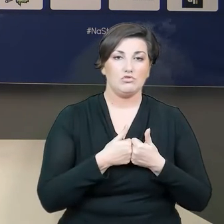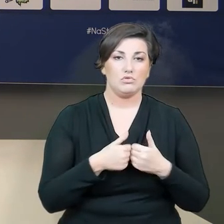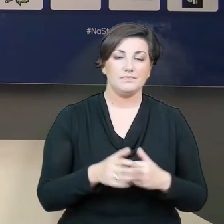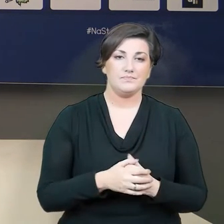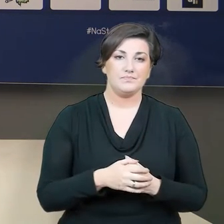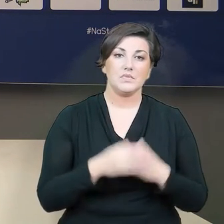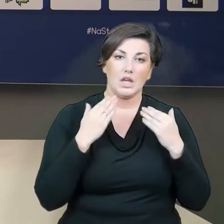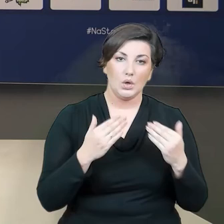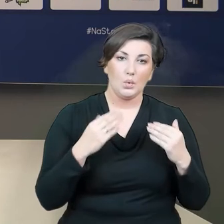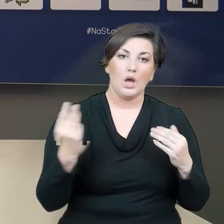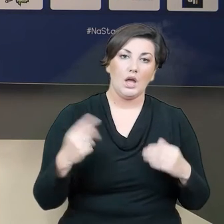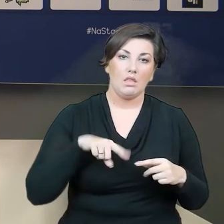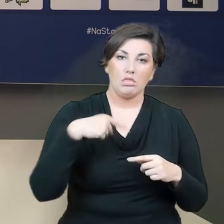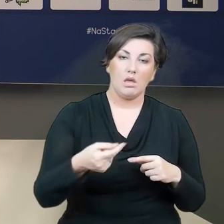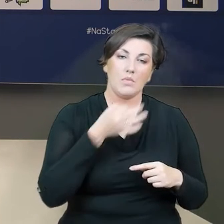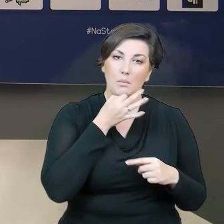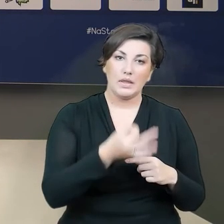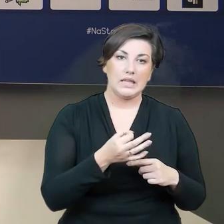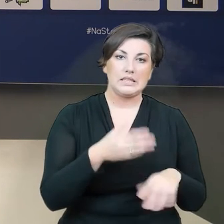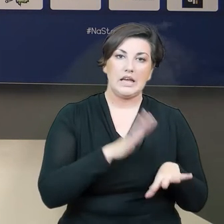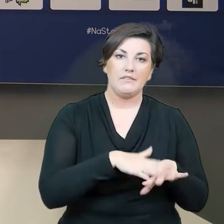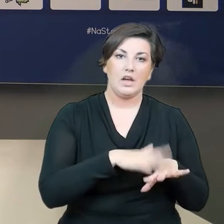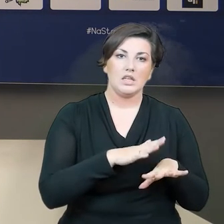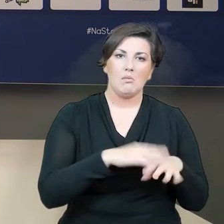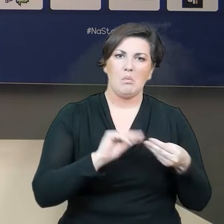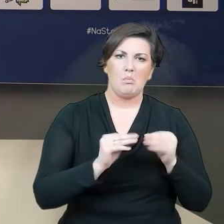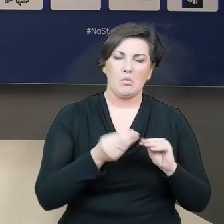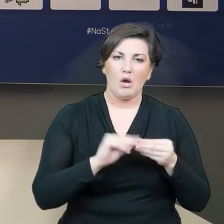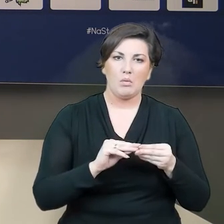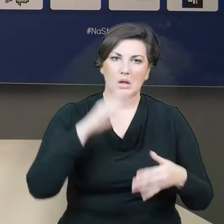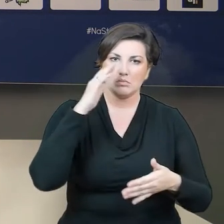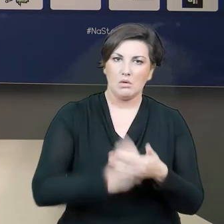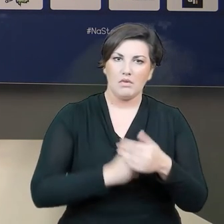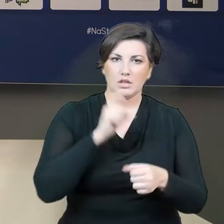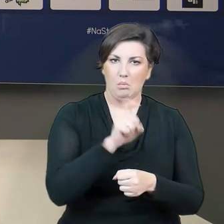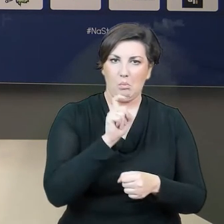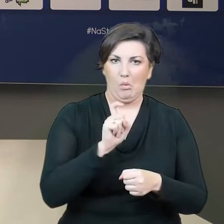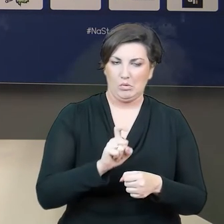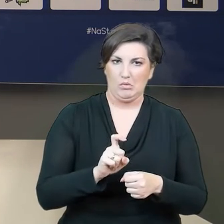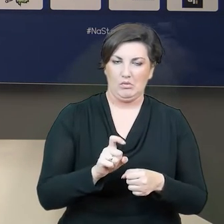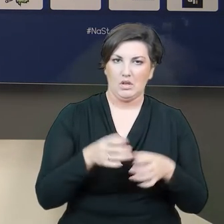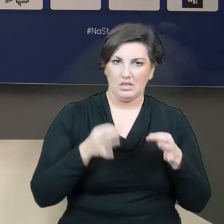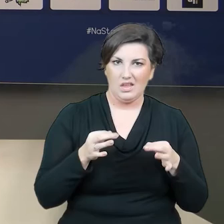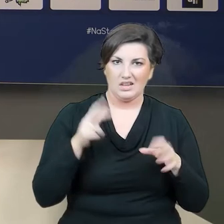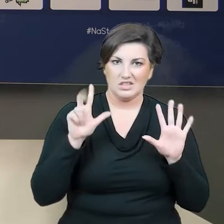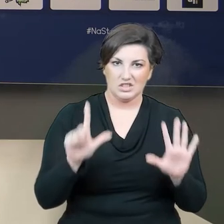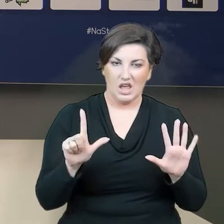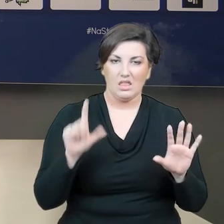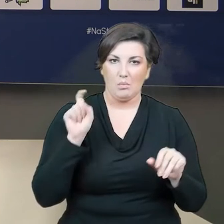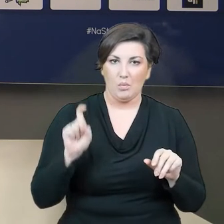Dziękuję. Kolejne pytanie. Warta ma problem ze zdobywaniem punktu w tym sezonie. Na dany moment jest to siedem oczek. Jak przełamać żon tendencję i w końcu